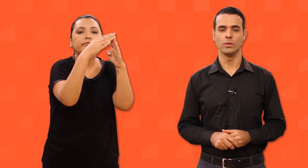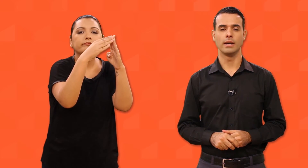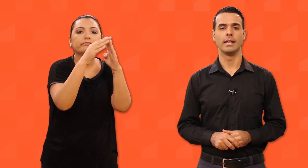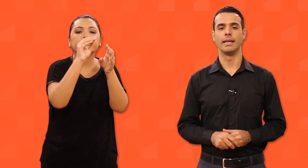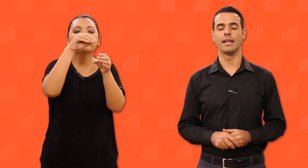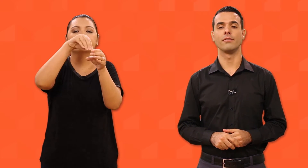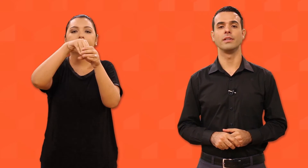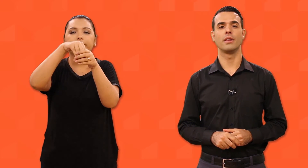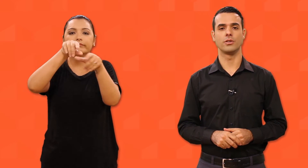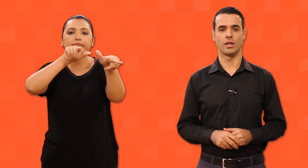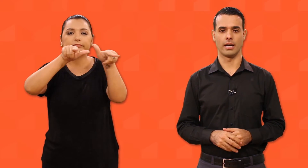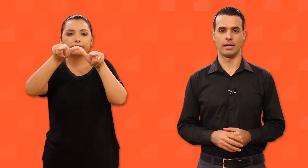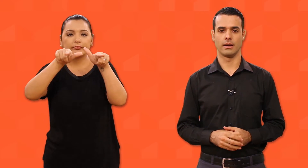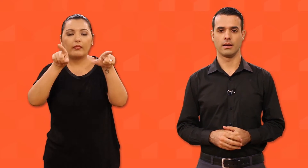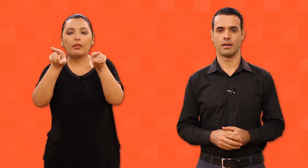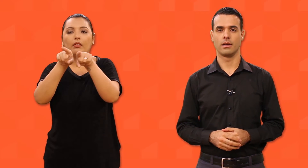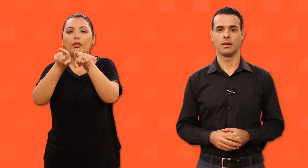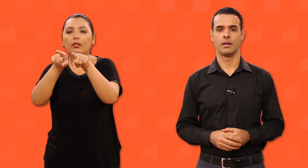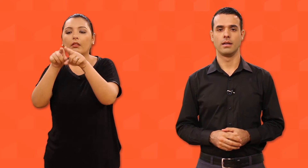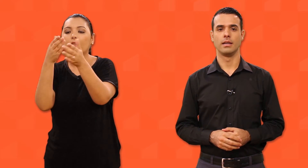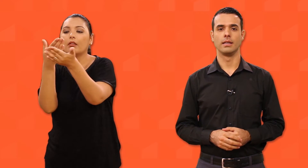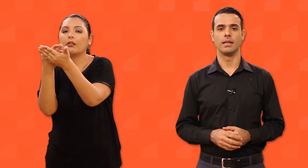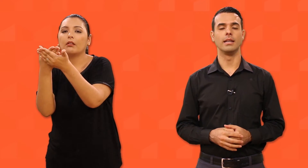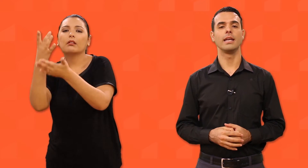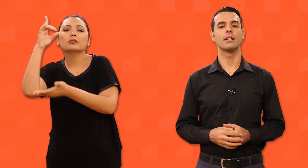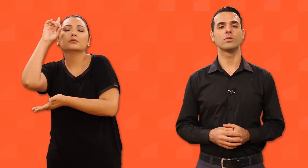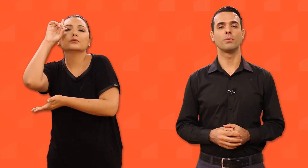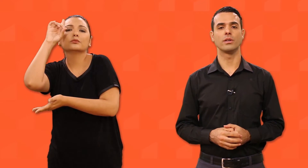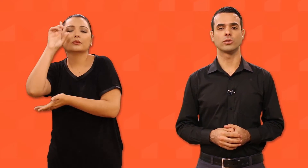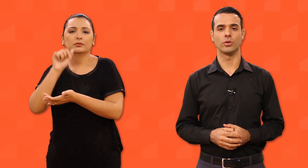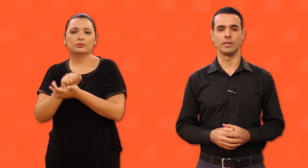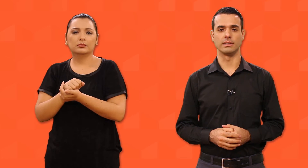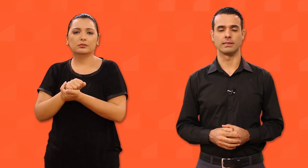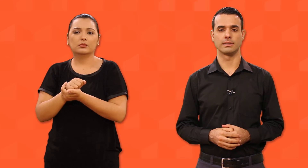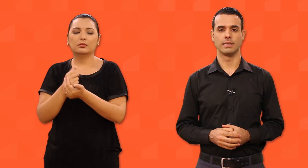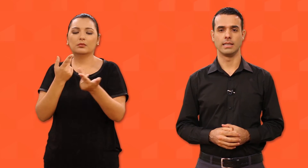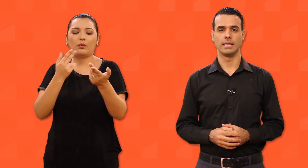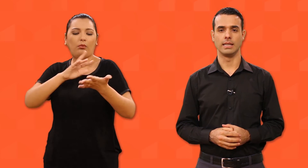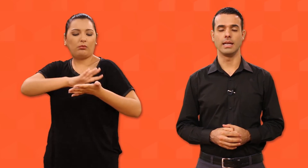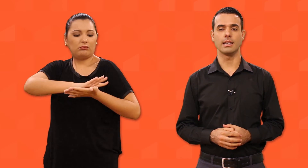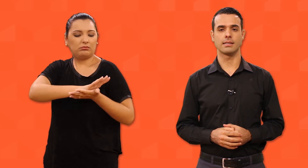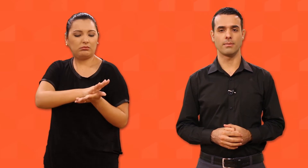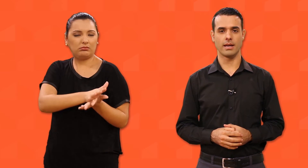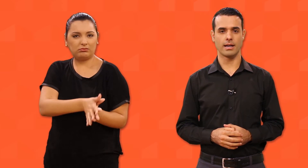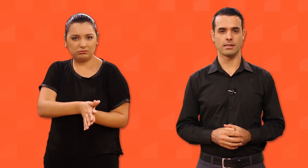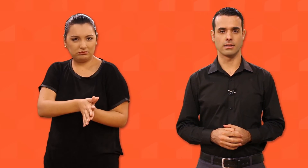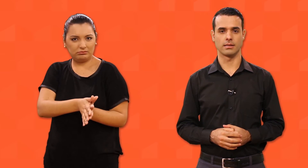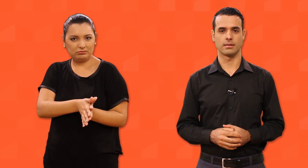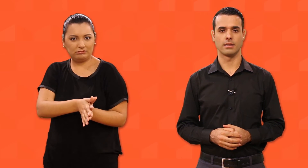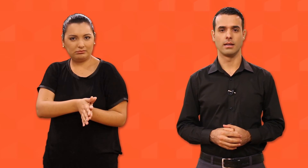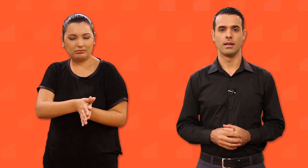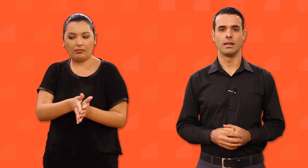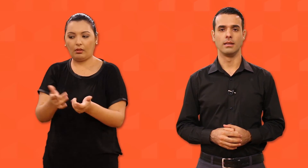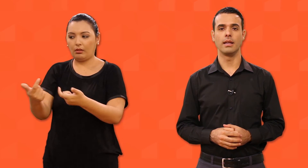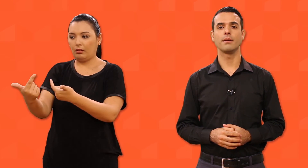e na vida diária. Que nem as opressões, nem as ameaças, nem